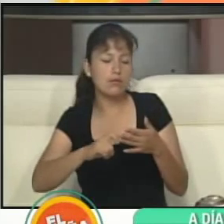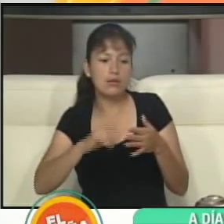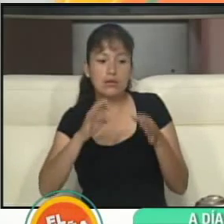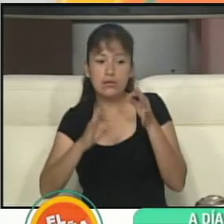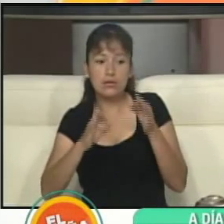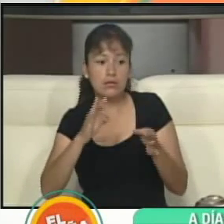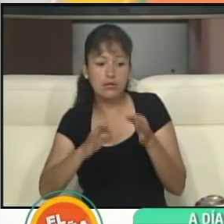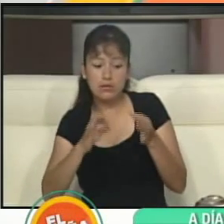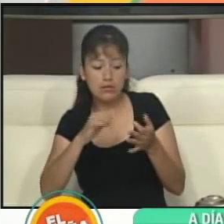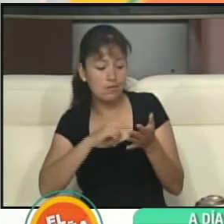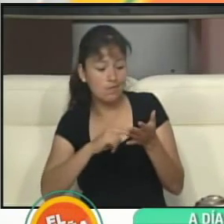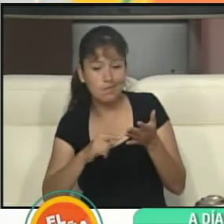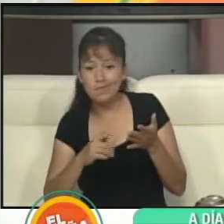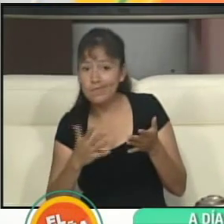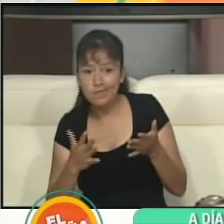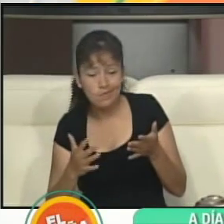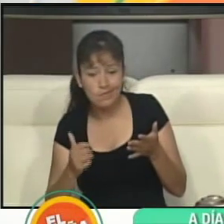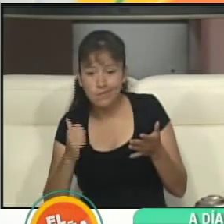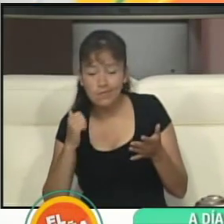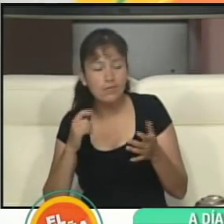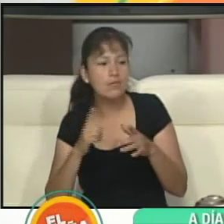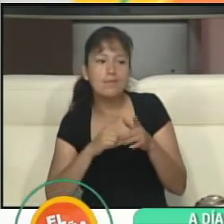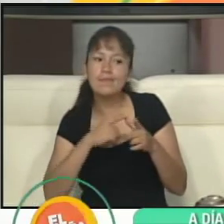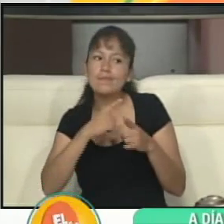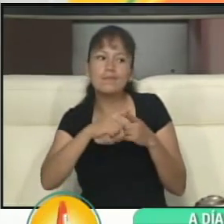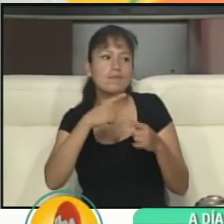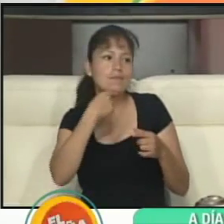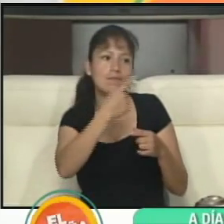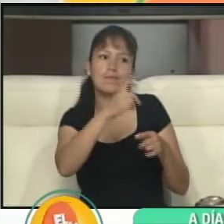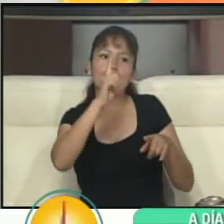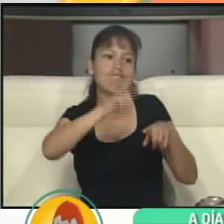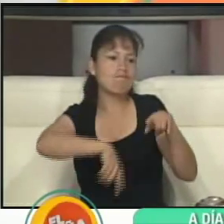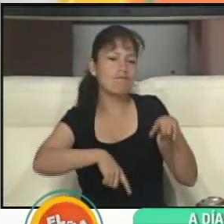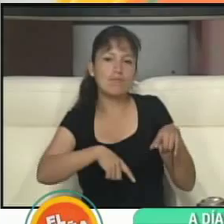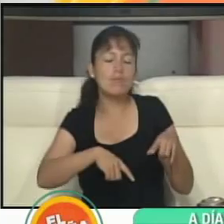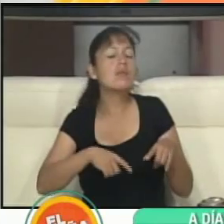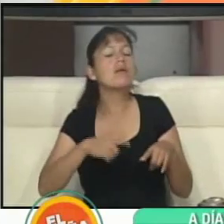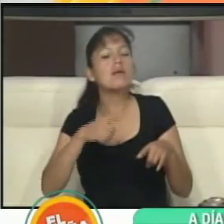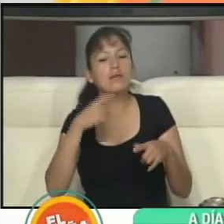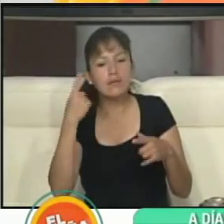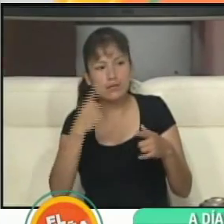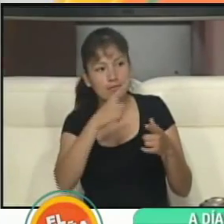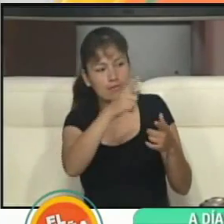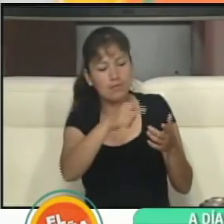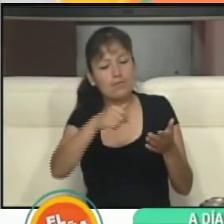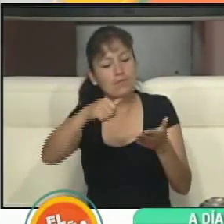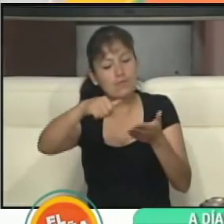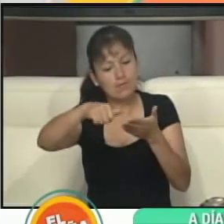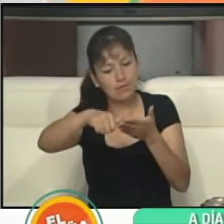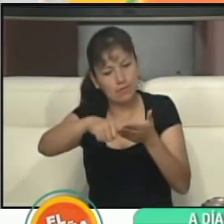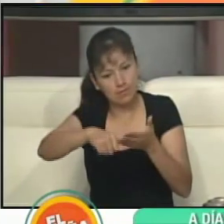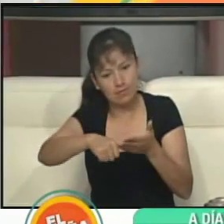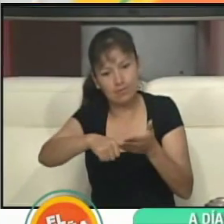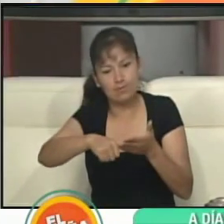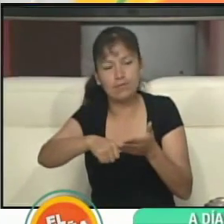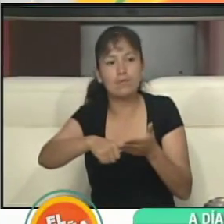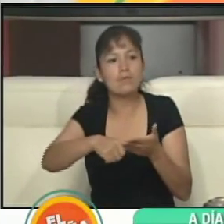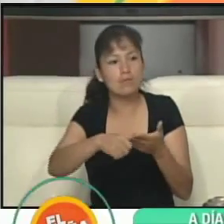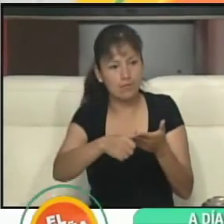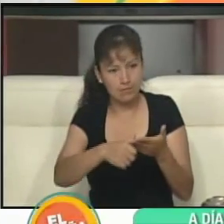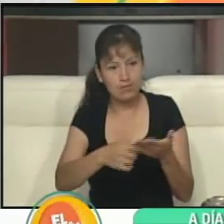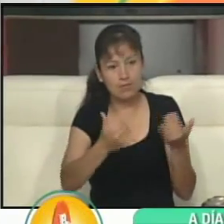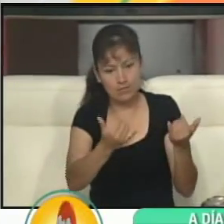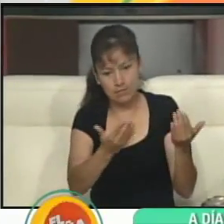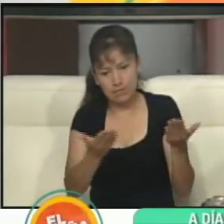habilitados o en el caso de inhabilitados para poderle decir que no puede sufragar, ¿no? Muy bien. Pedirle que estampe su huella del pulgar derecho. Muy bien. En este